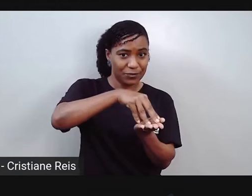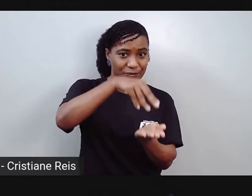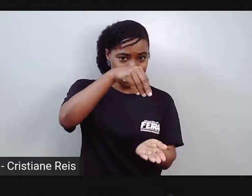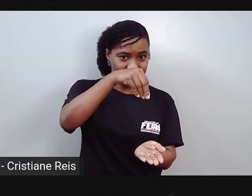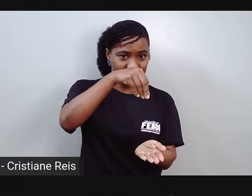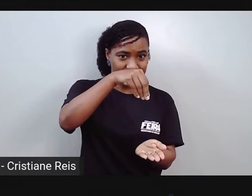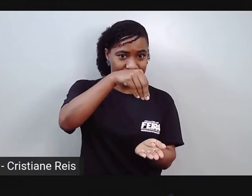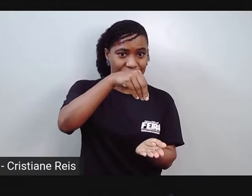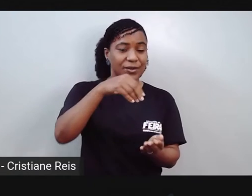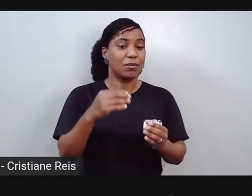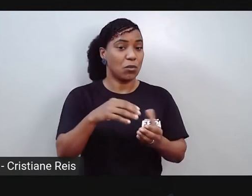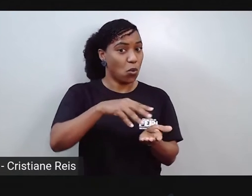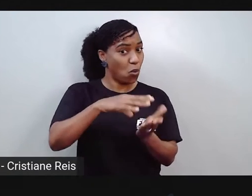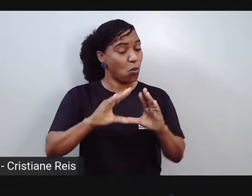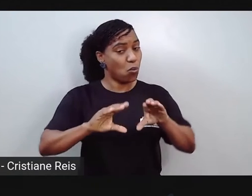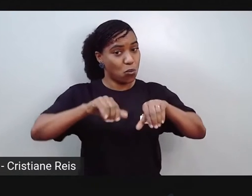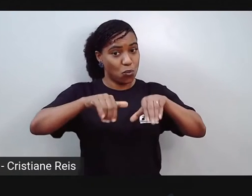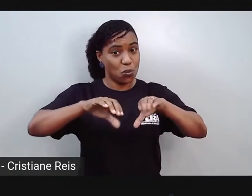Ou esse maior aqui.